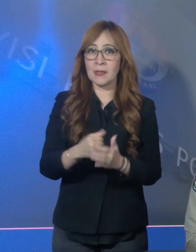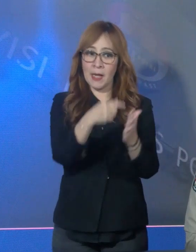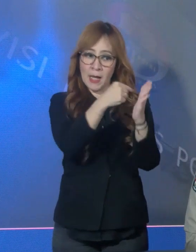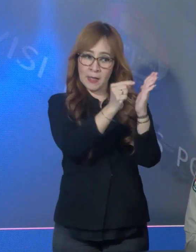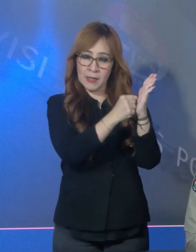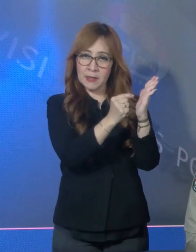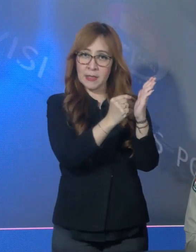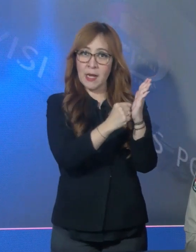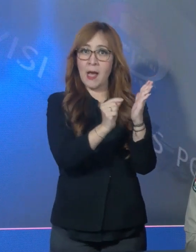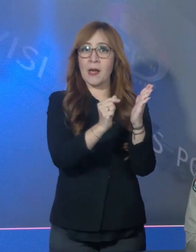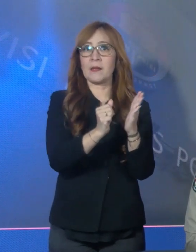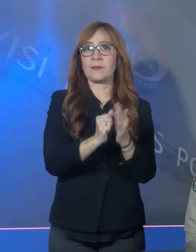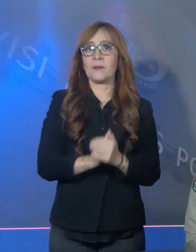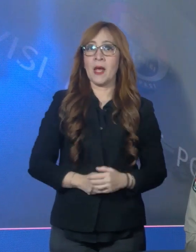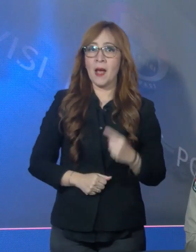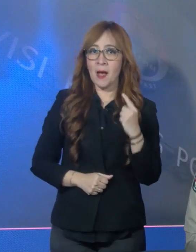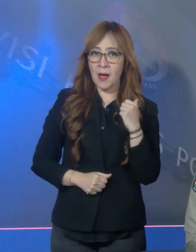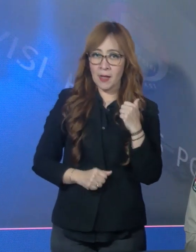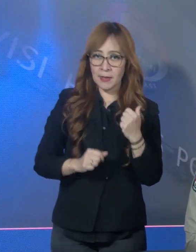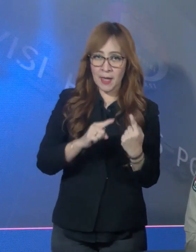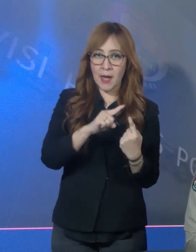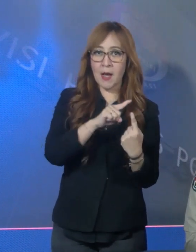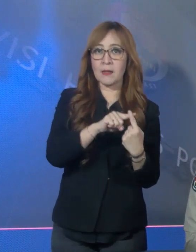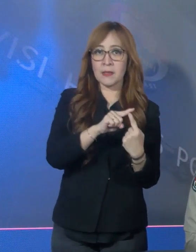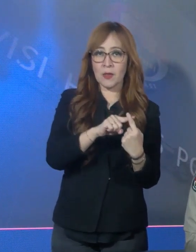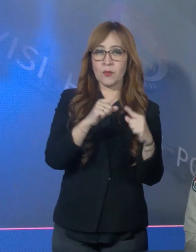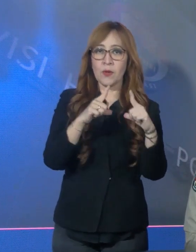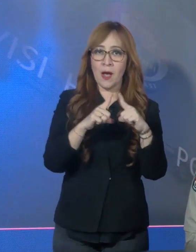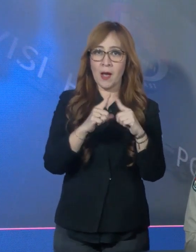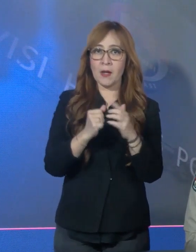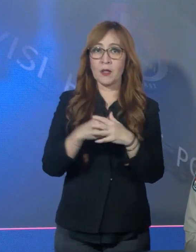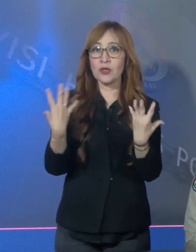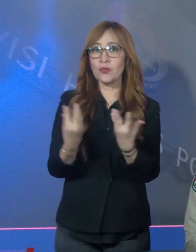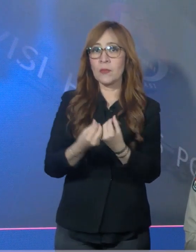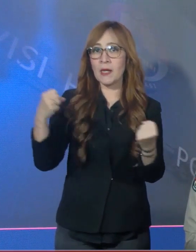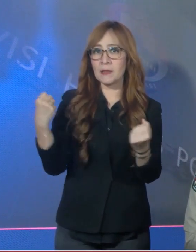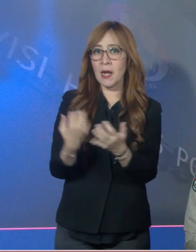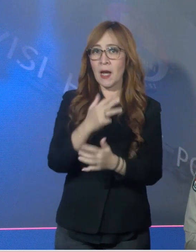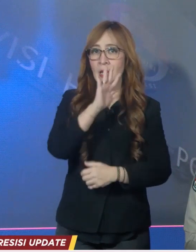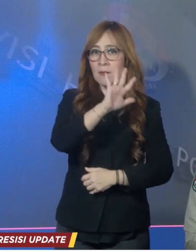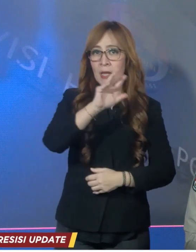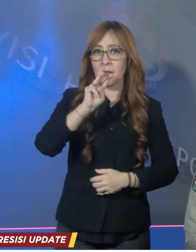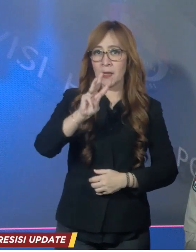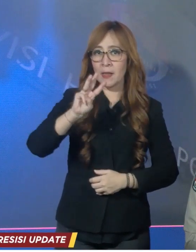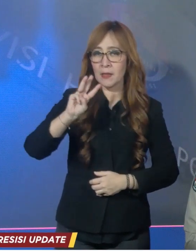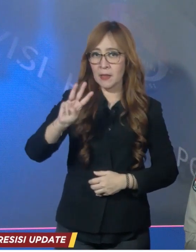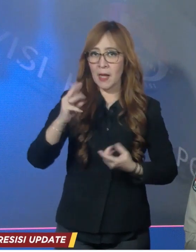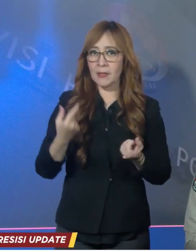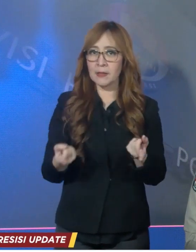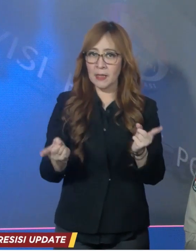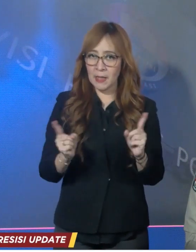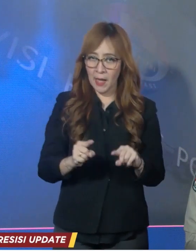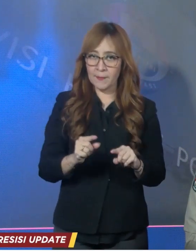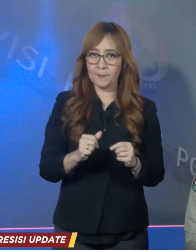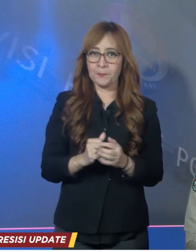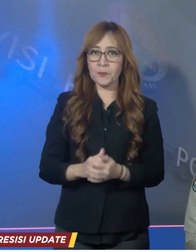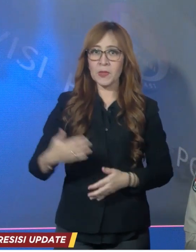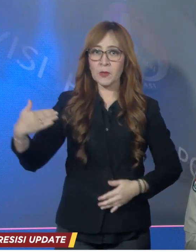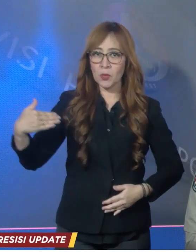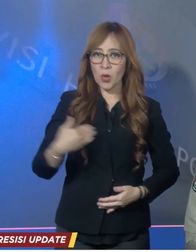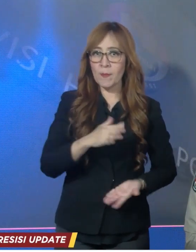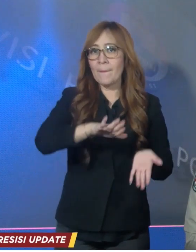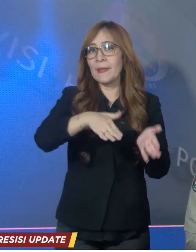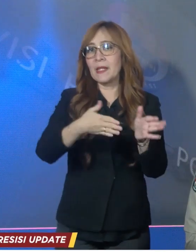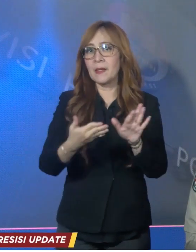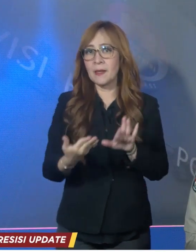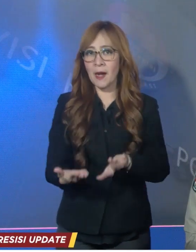persen dengan rincian sebagai berikut. Jumlah kecelakaan sebanyak 533 kejadian